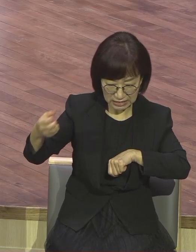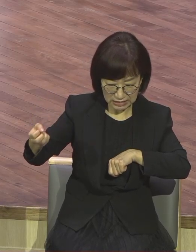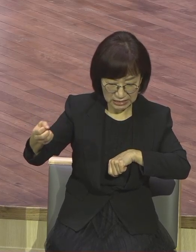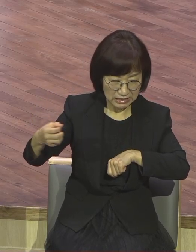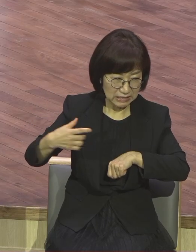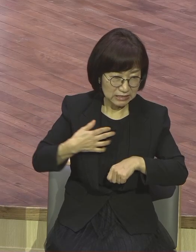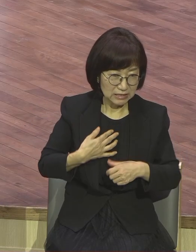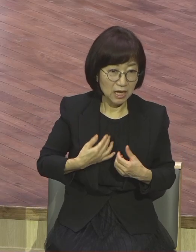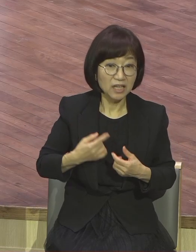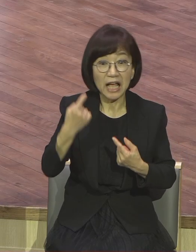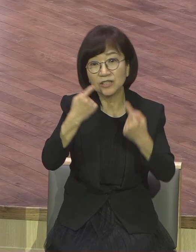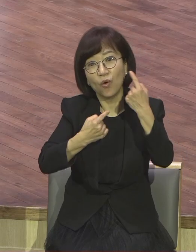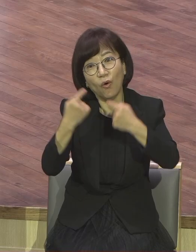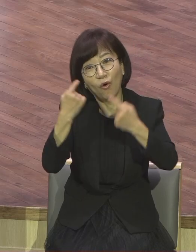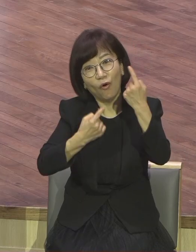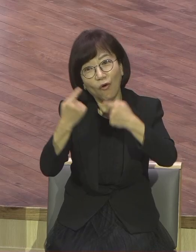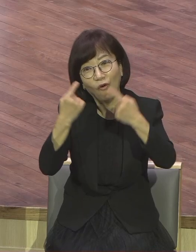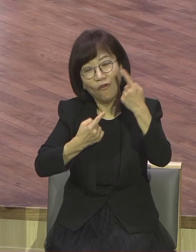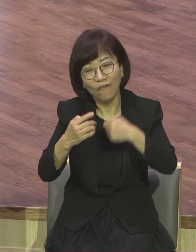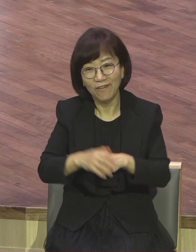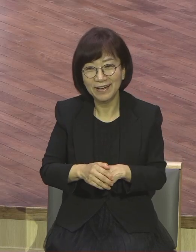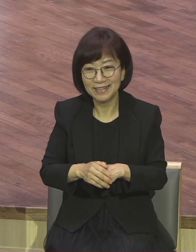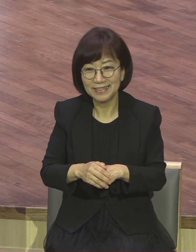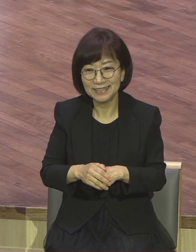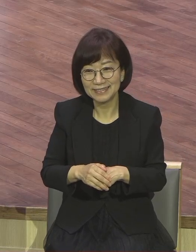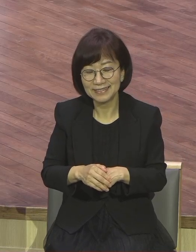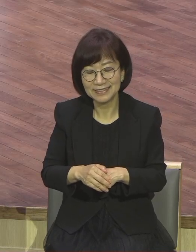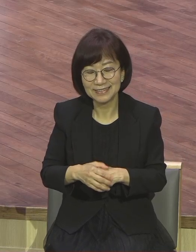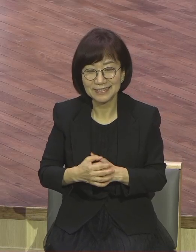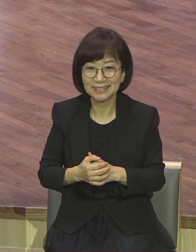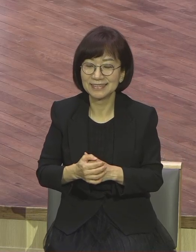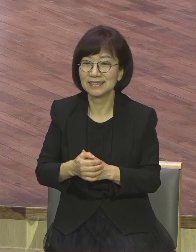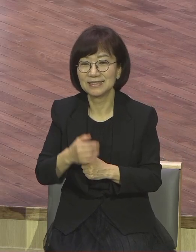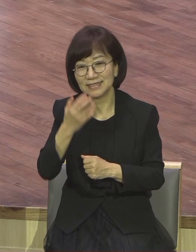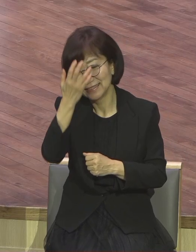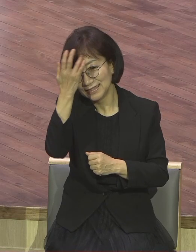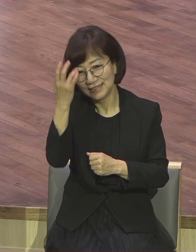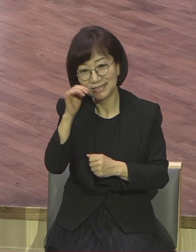여러분 열등의식이면 가난한 사람이 있는 줄 압니까 열등의식이면 여러분